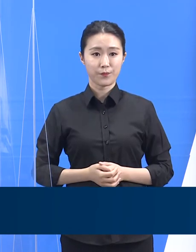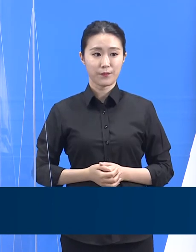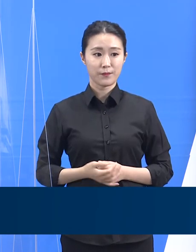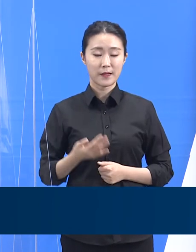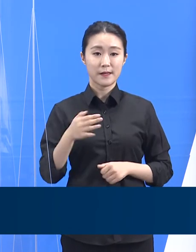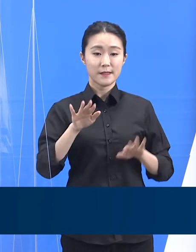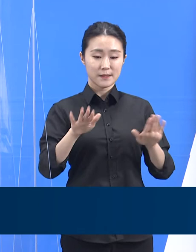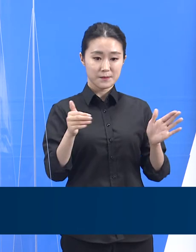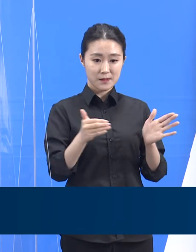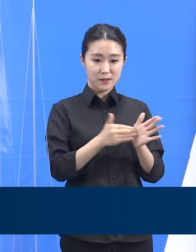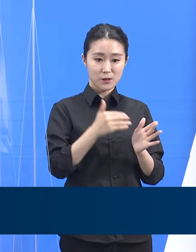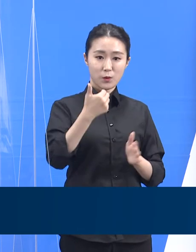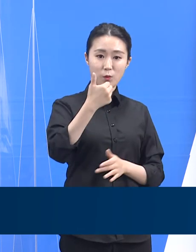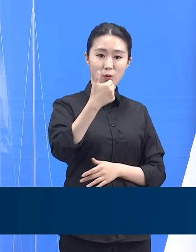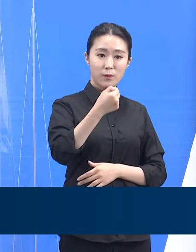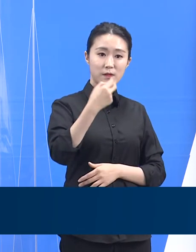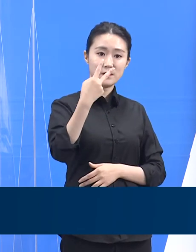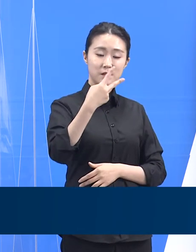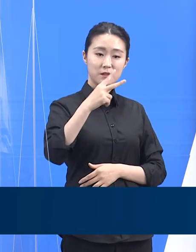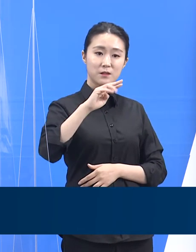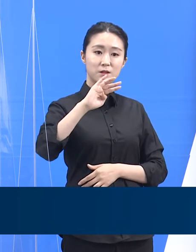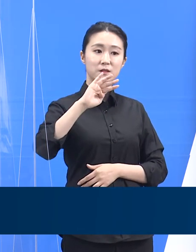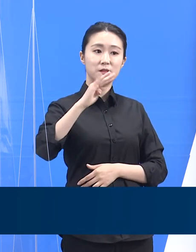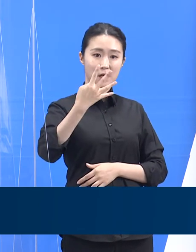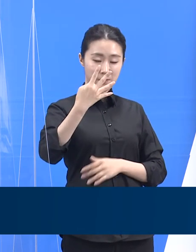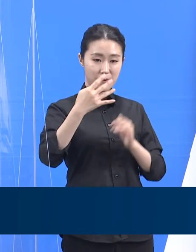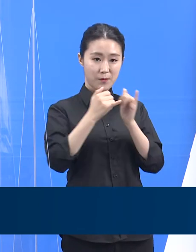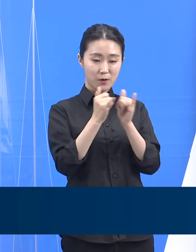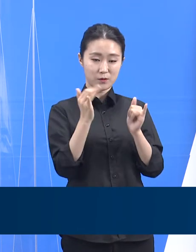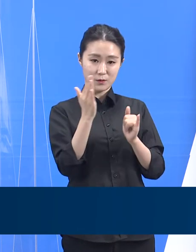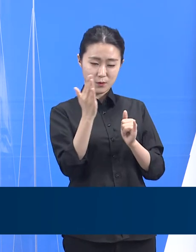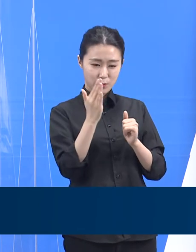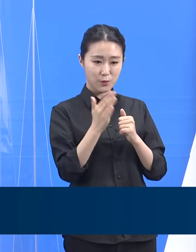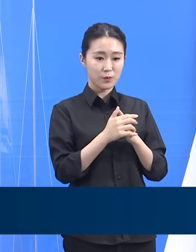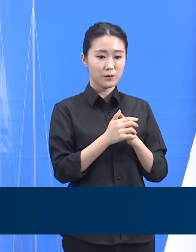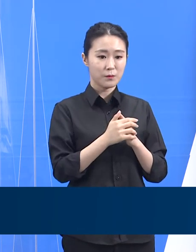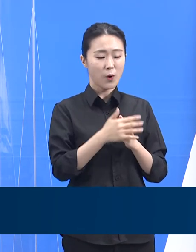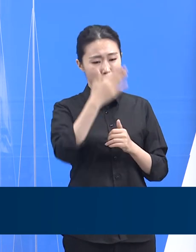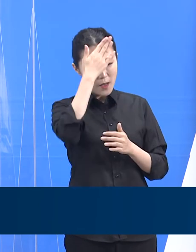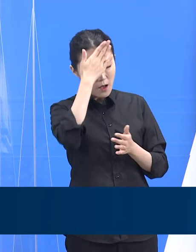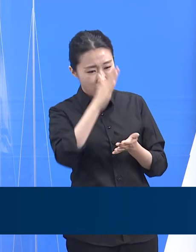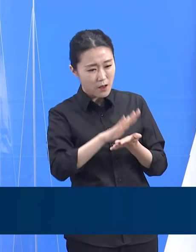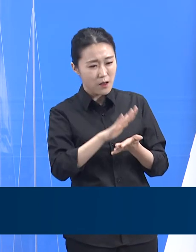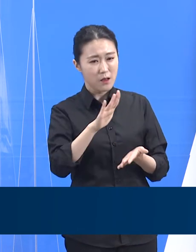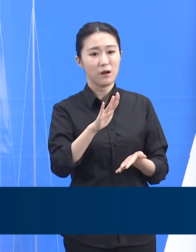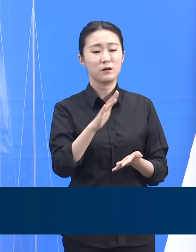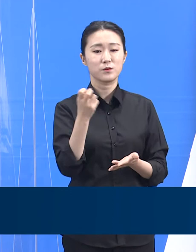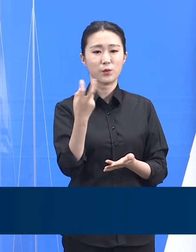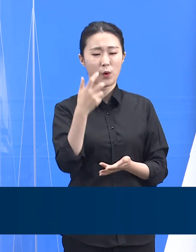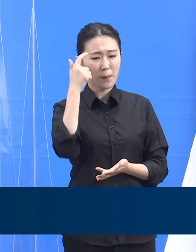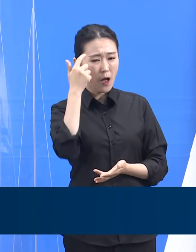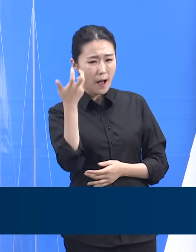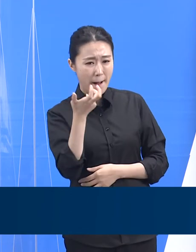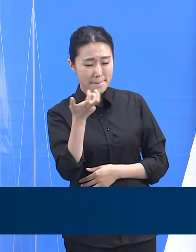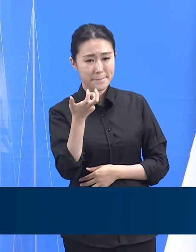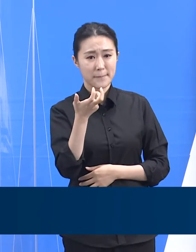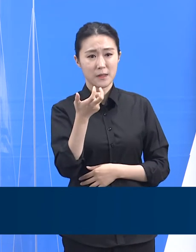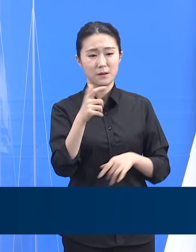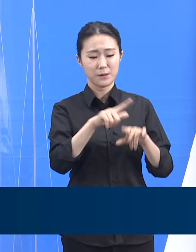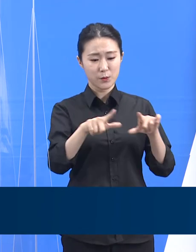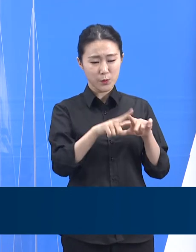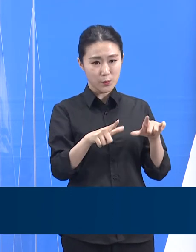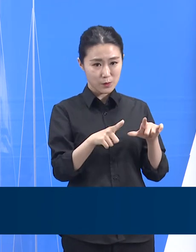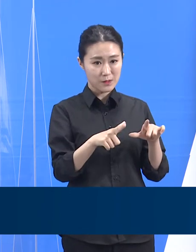,526건입니다. 두통, 발열 등 경증 사례가 24,101건으로 대부분을 차지하며